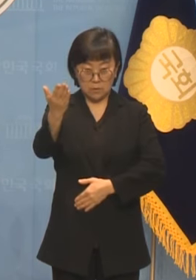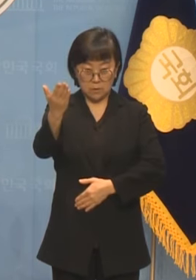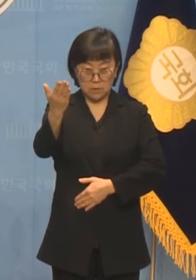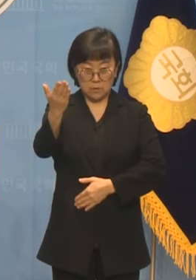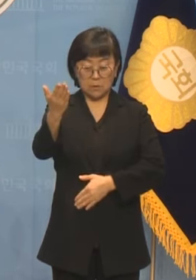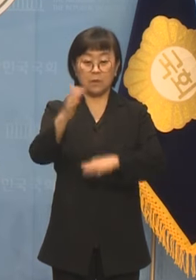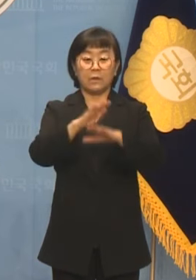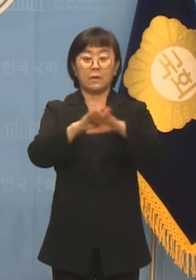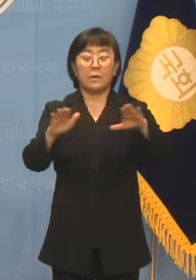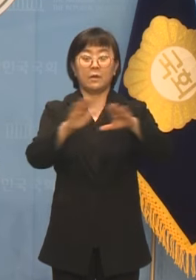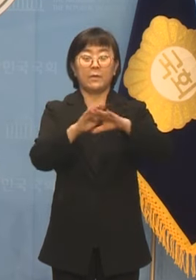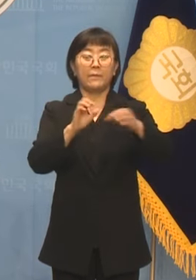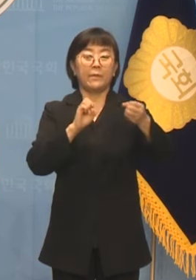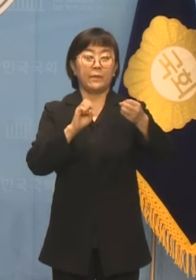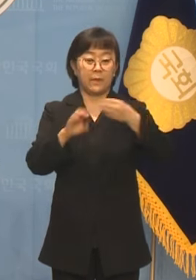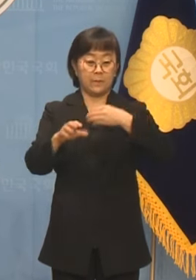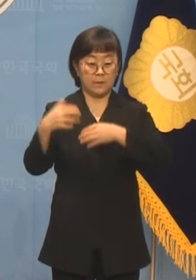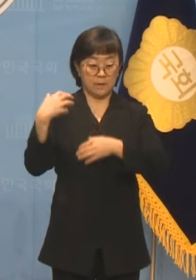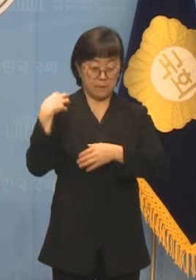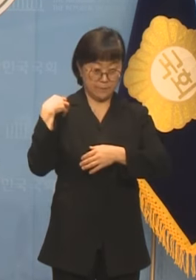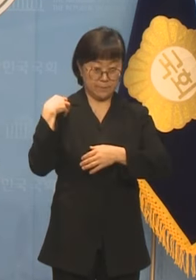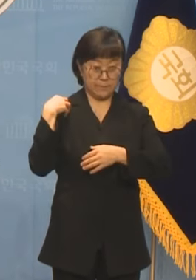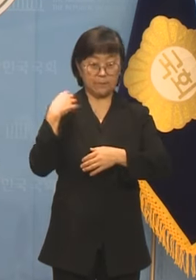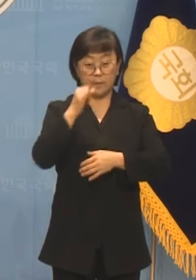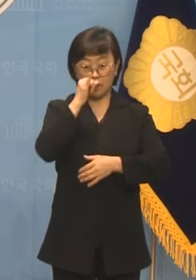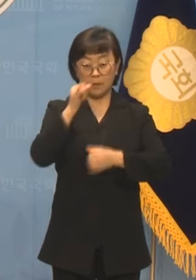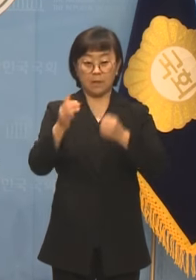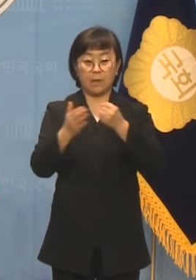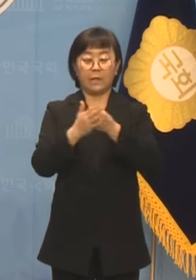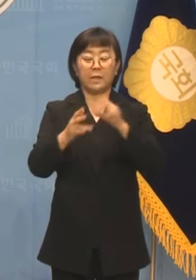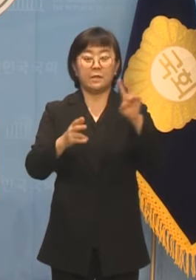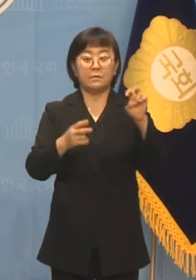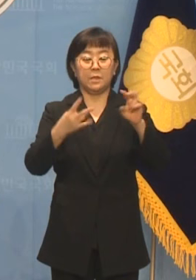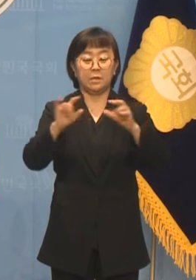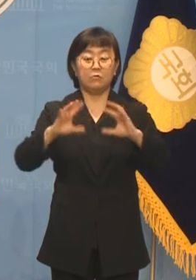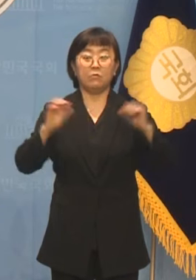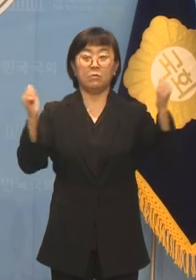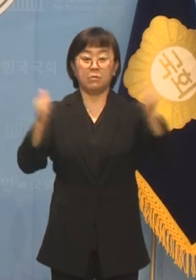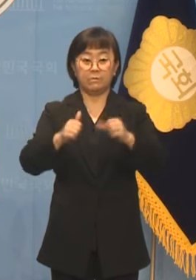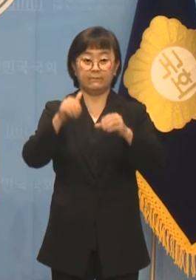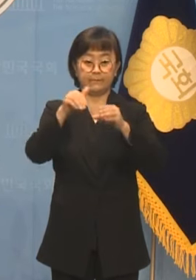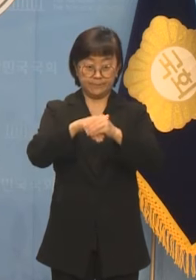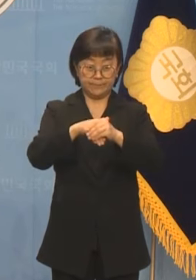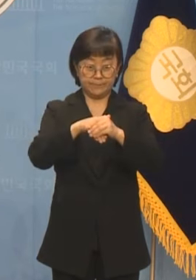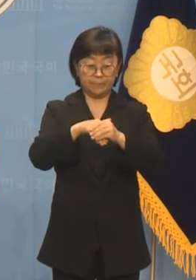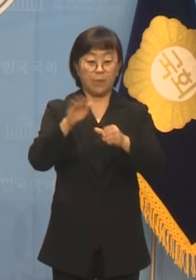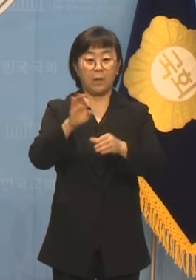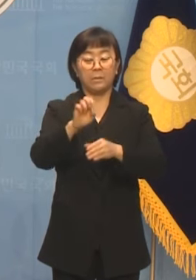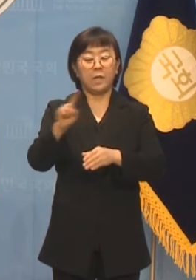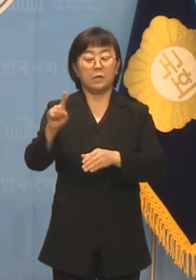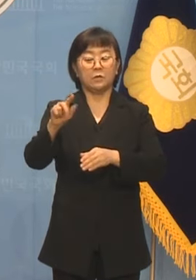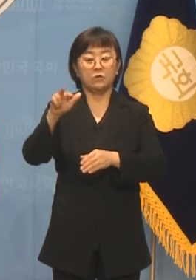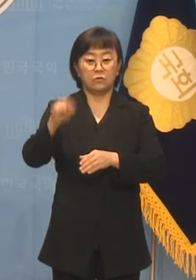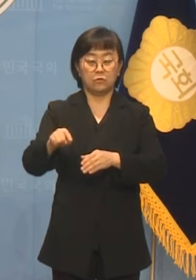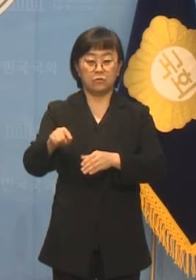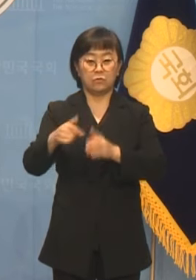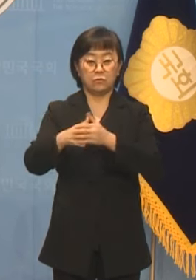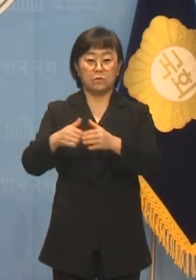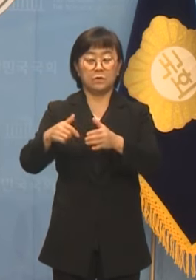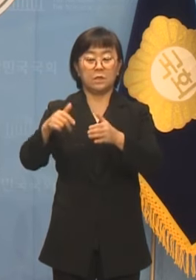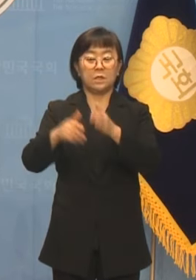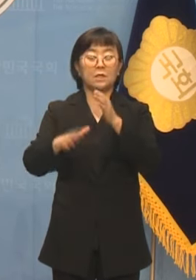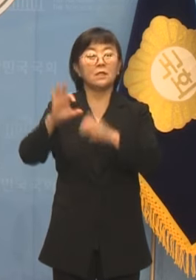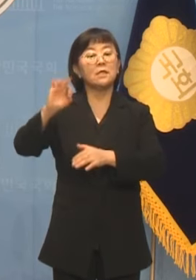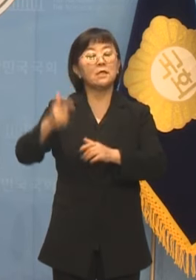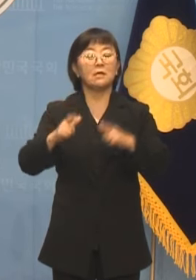나름의 해답과 사명감을 가슴에 품고 제22대 국회의원 선거 파주시 을 지역구 출마를